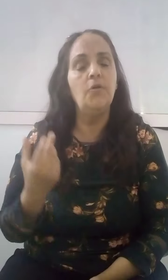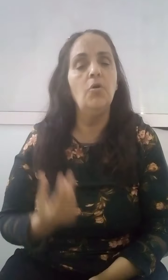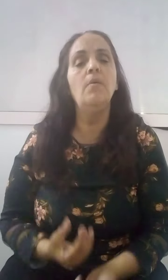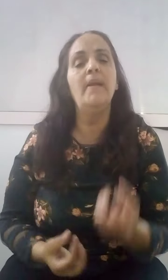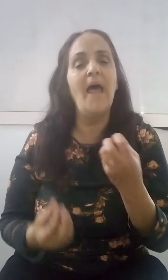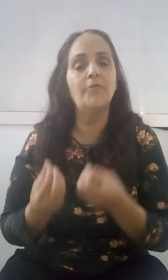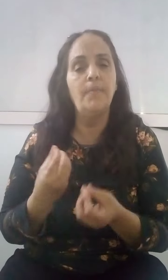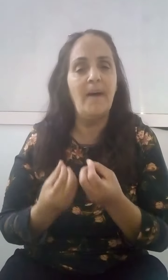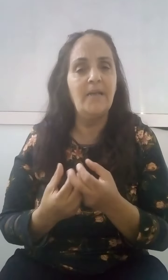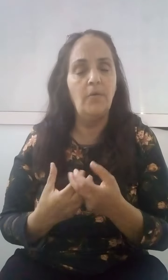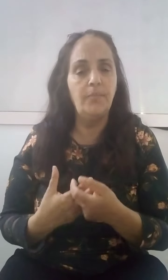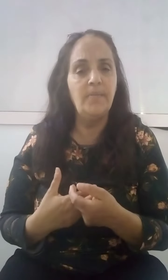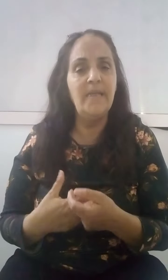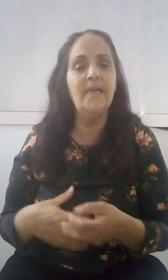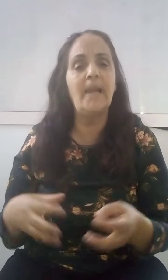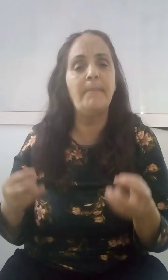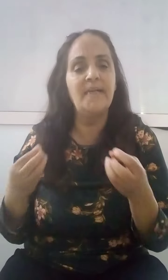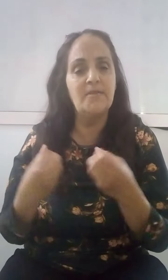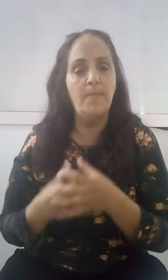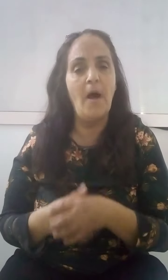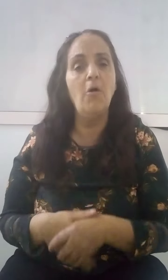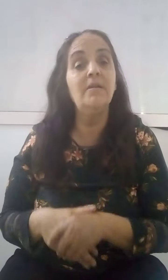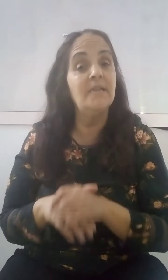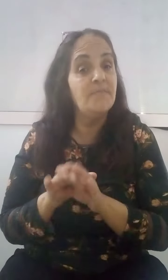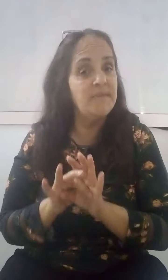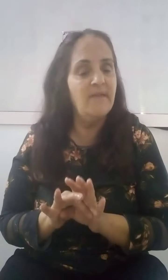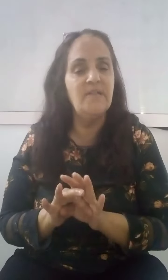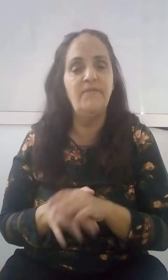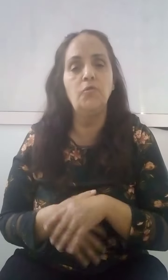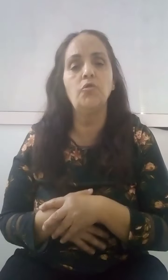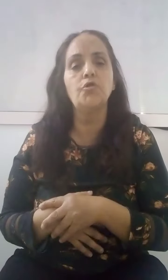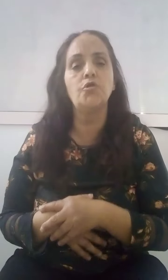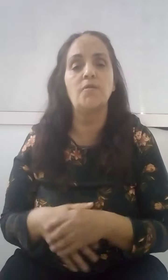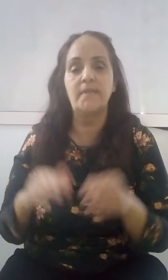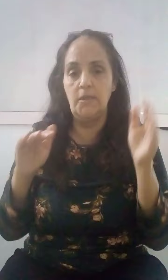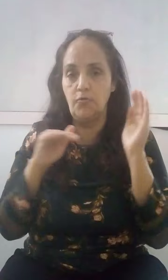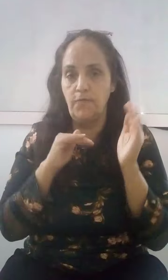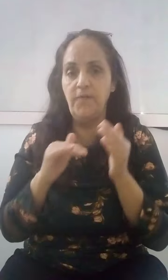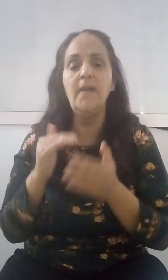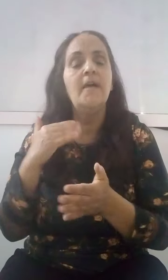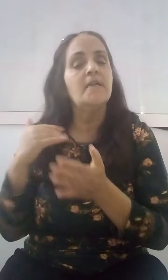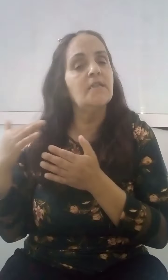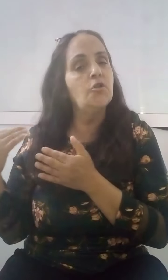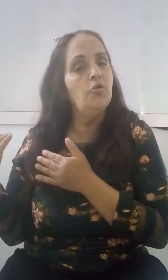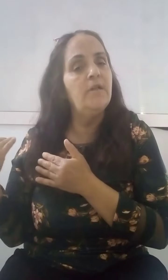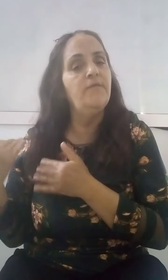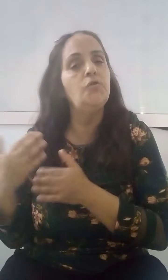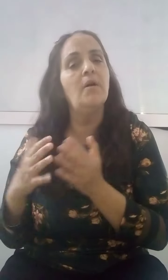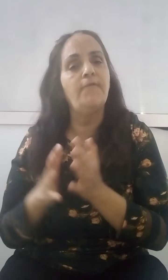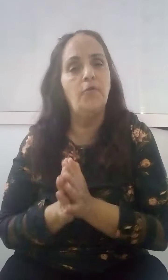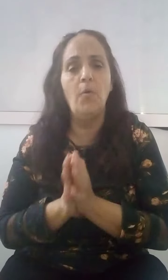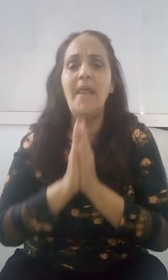عائل كلها عن المبزل على أنElاني صنان نتاح أن الجرعل المدة أتبêter خذ